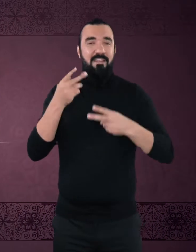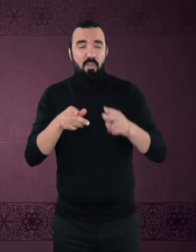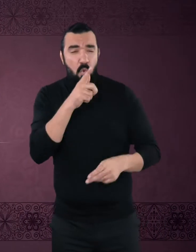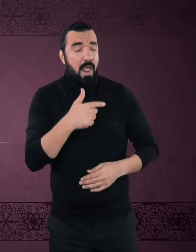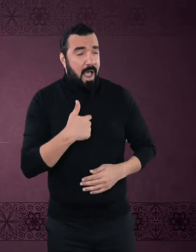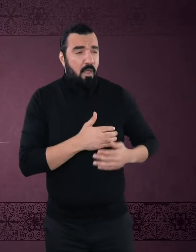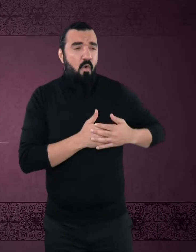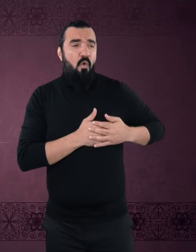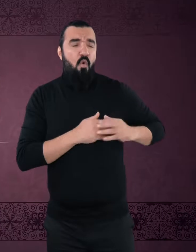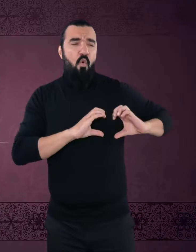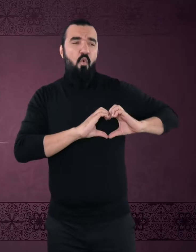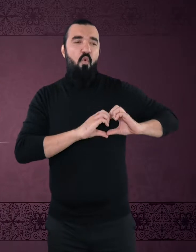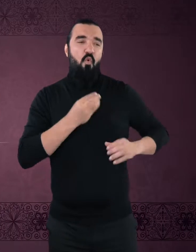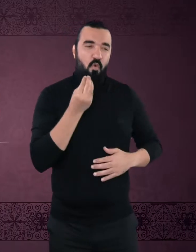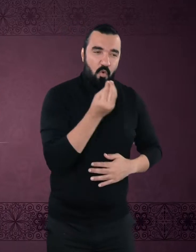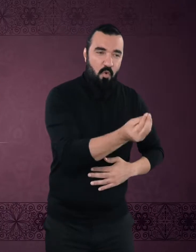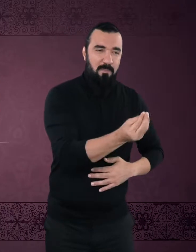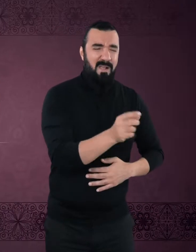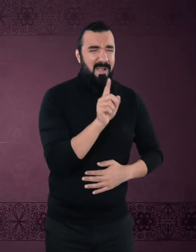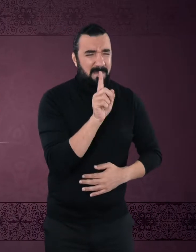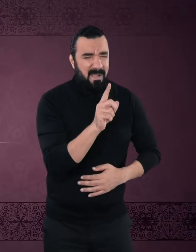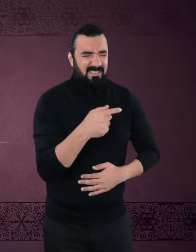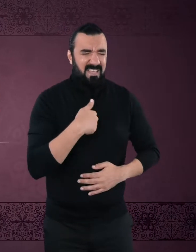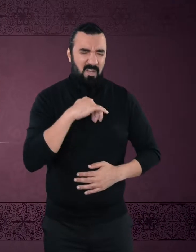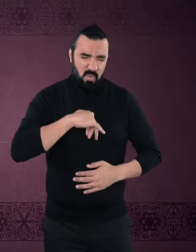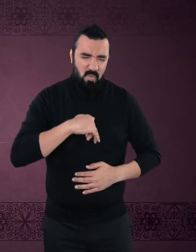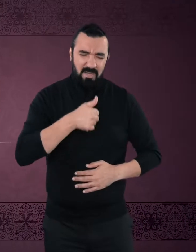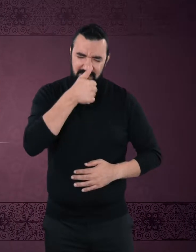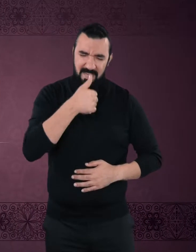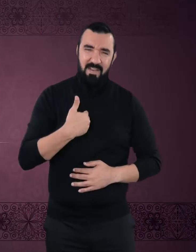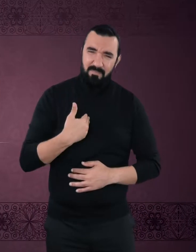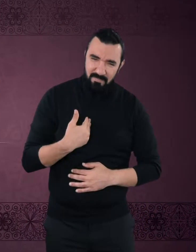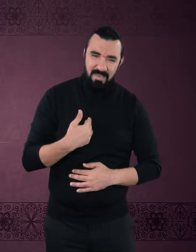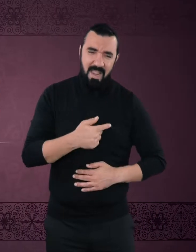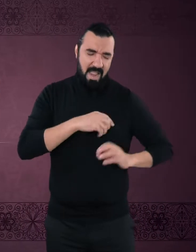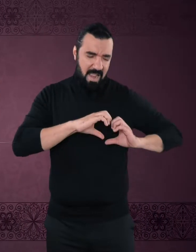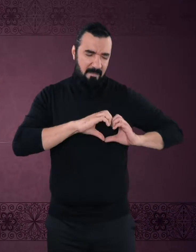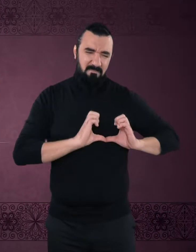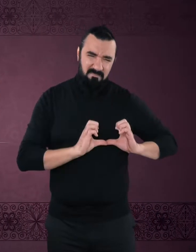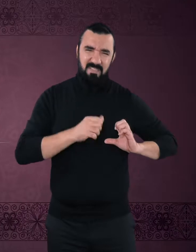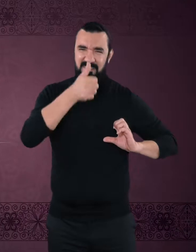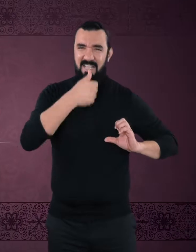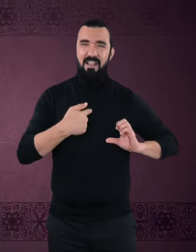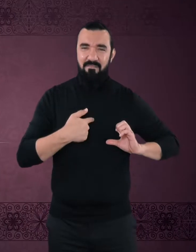ولكن خاطري مكسور ومتألمة لما حصل في يوم كذا